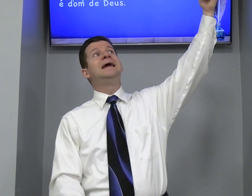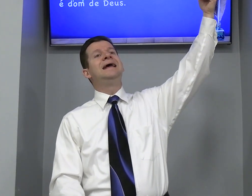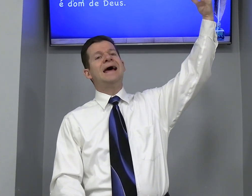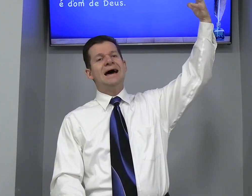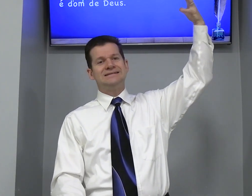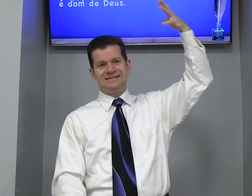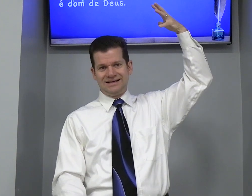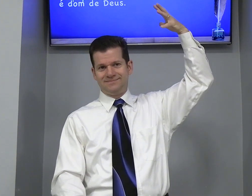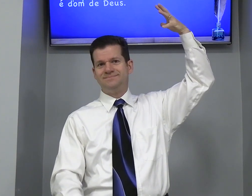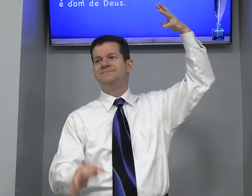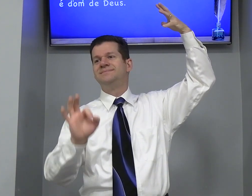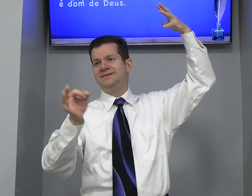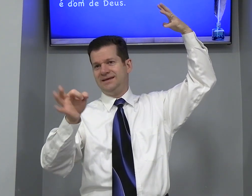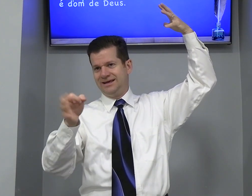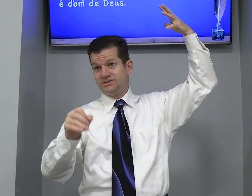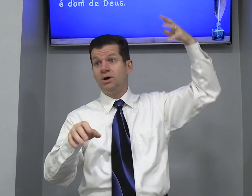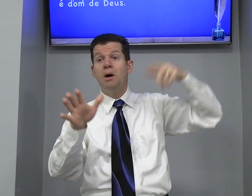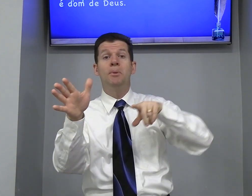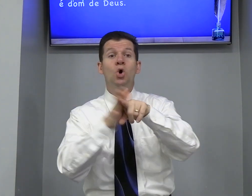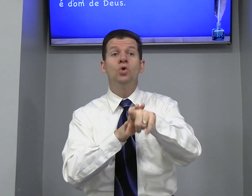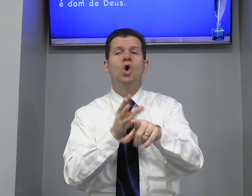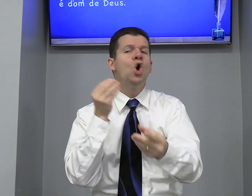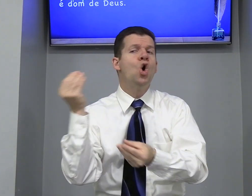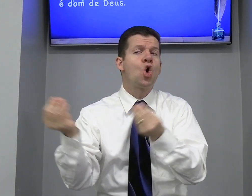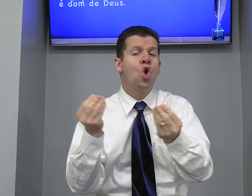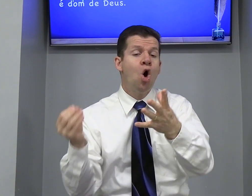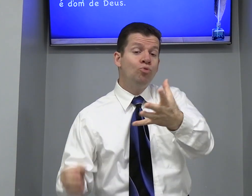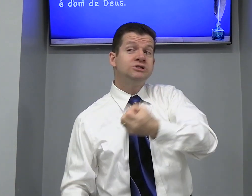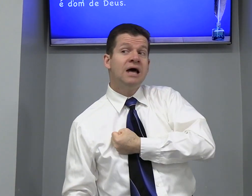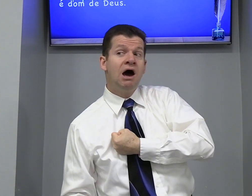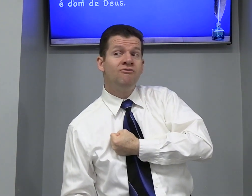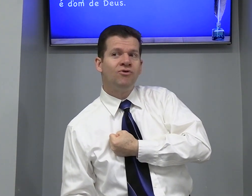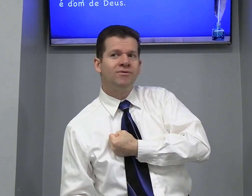Graça Isso Então Pergunta Como Salvo